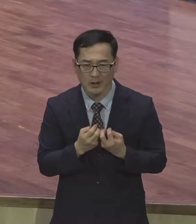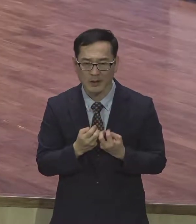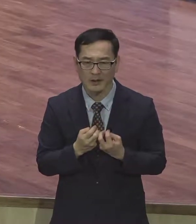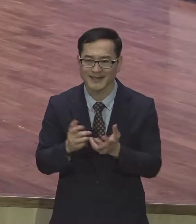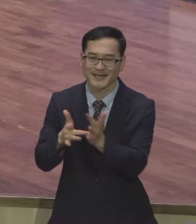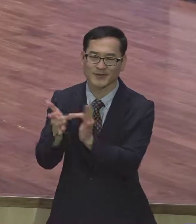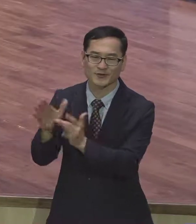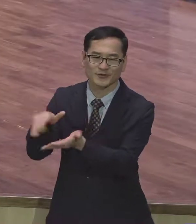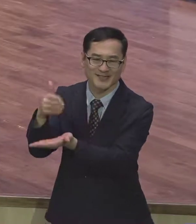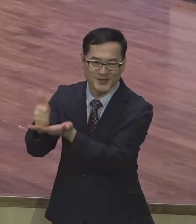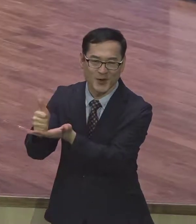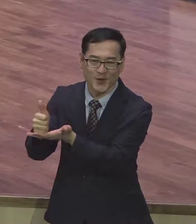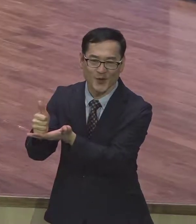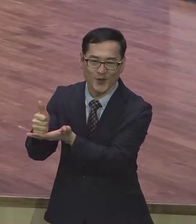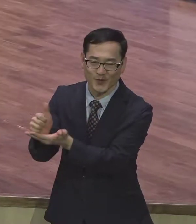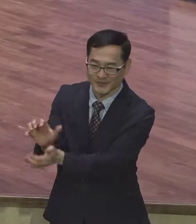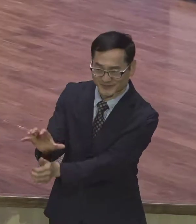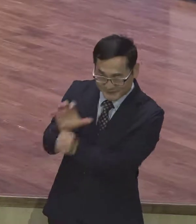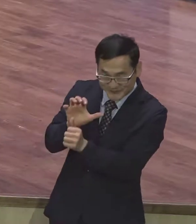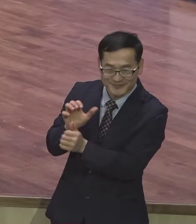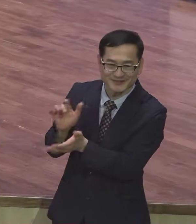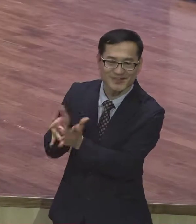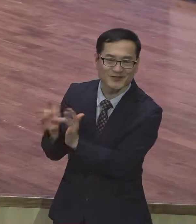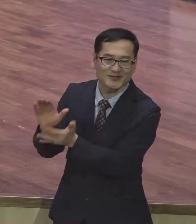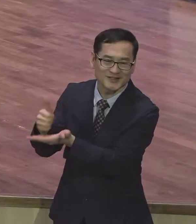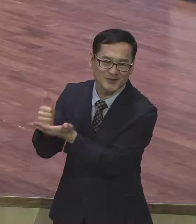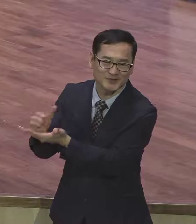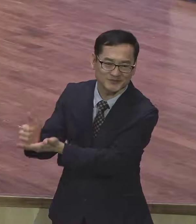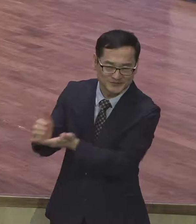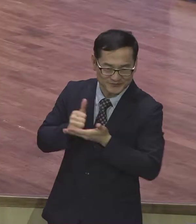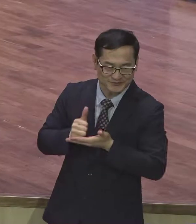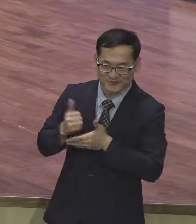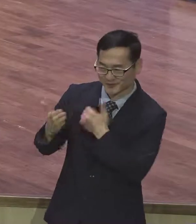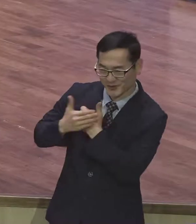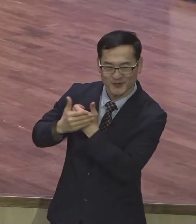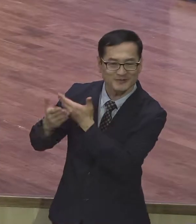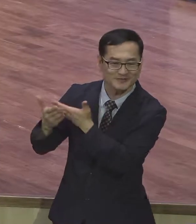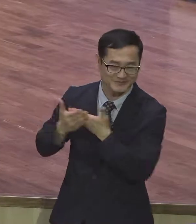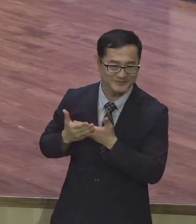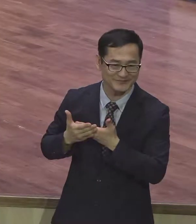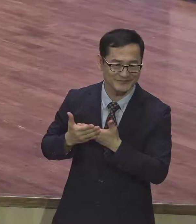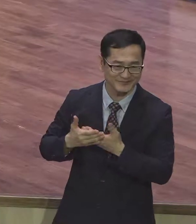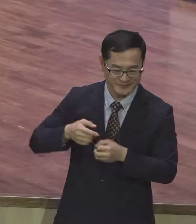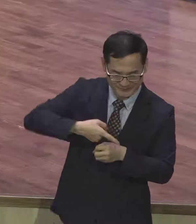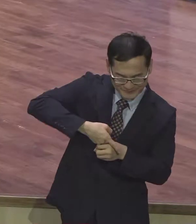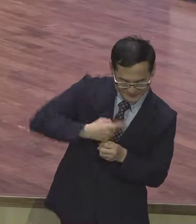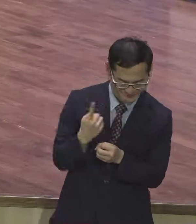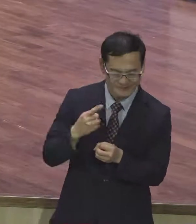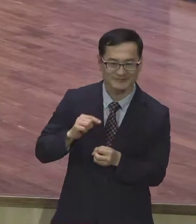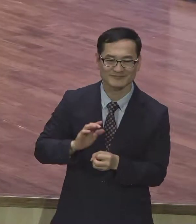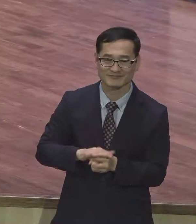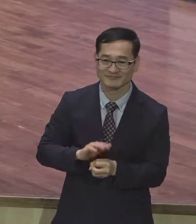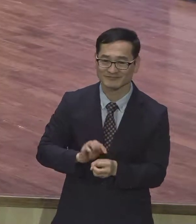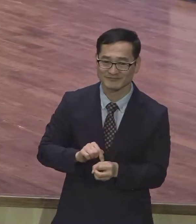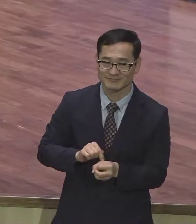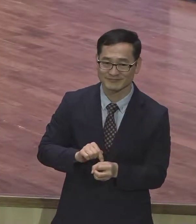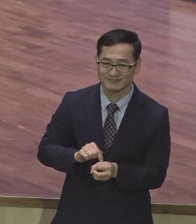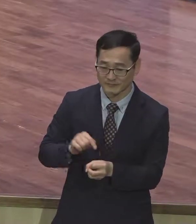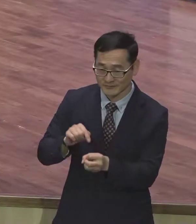내버려지 지렛대로 사용해라 그게 무슨 말입니까 예수 그리스도가 각인 뿌리 체질이